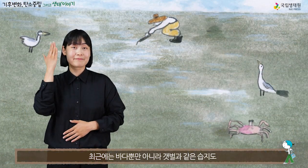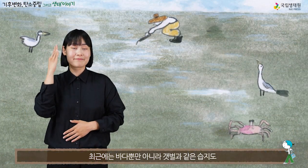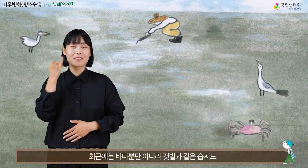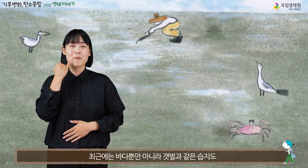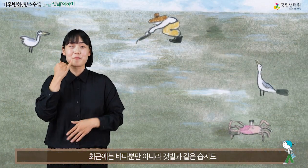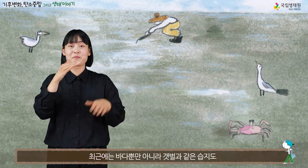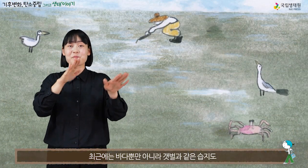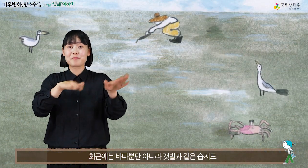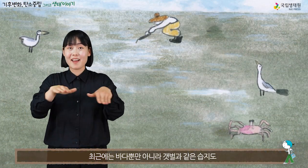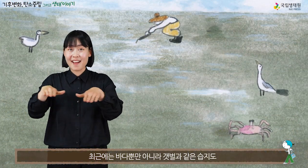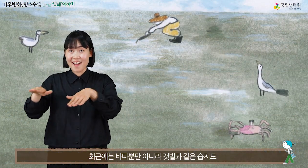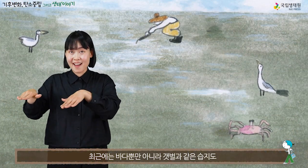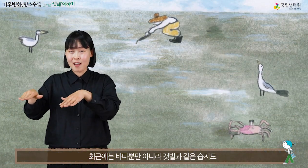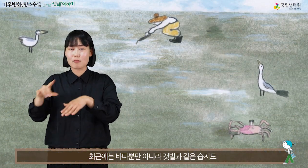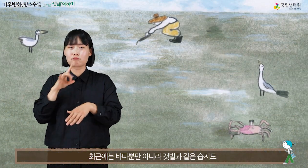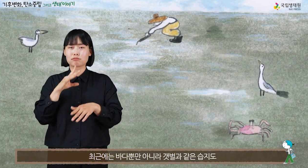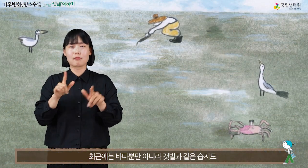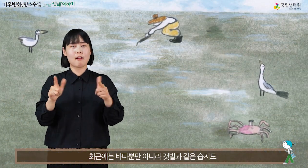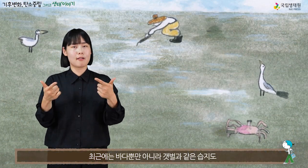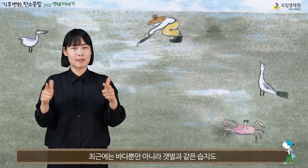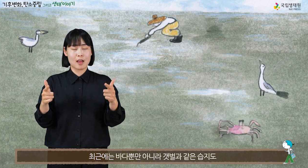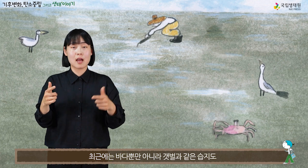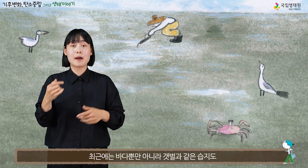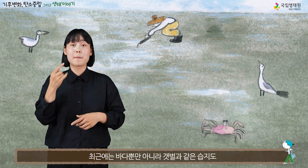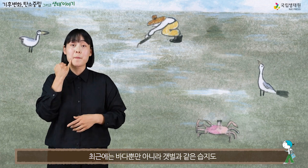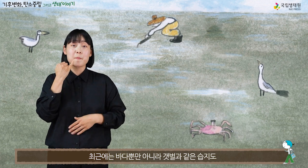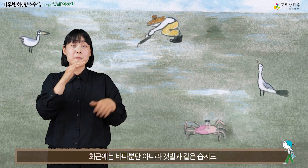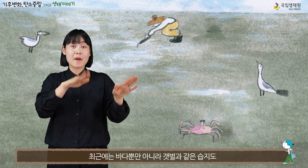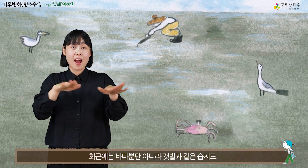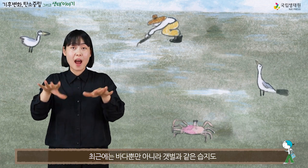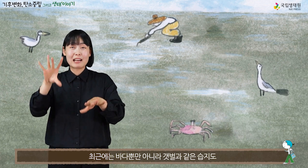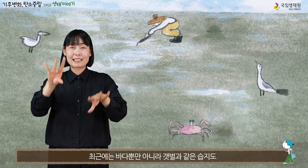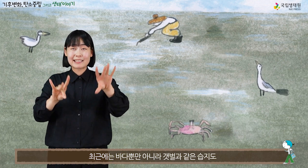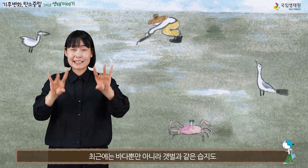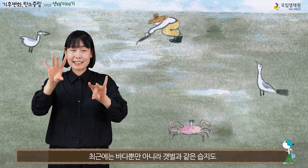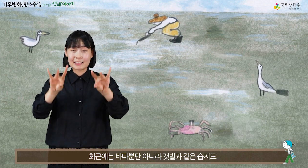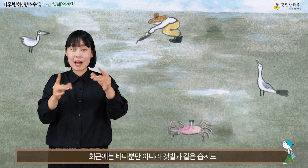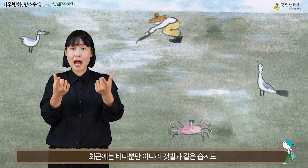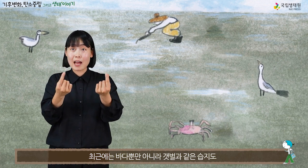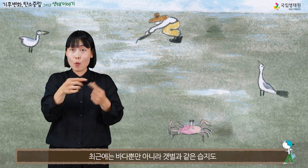최근에는 바다뿐만 아니라 갯벌과 같은 습지도